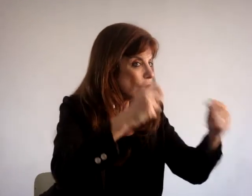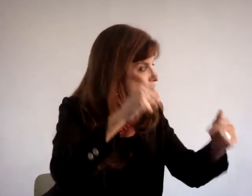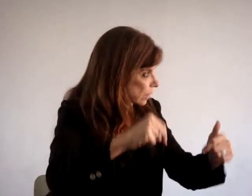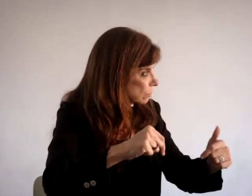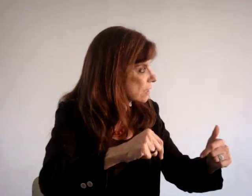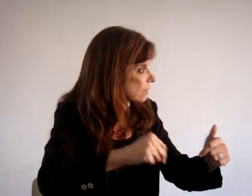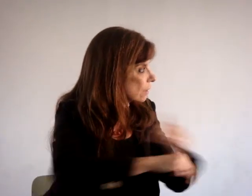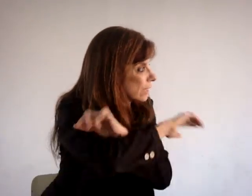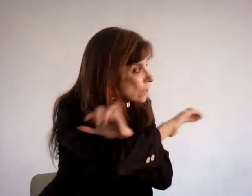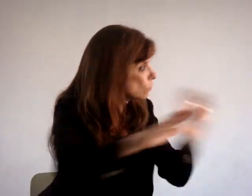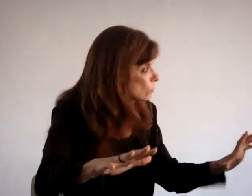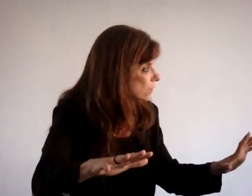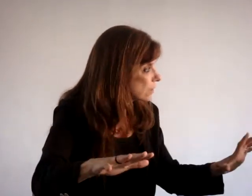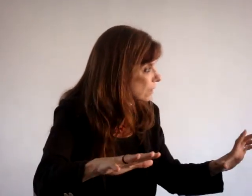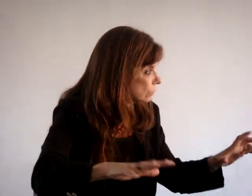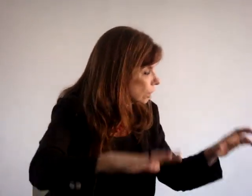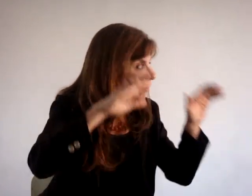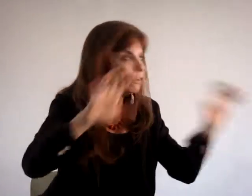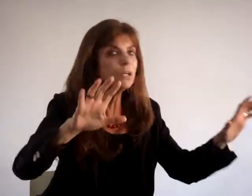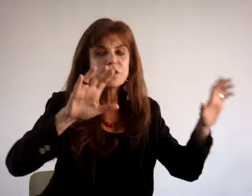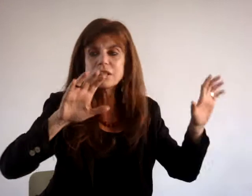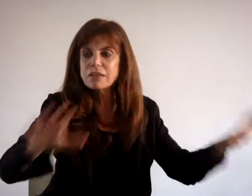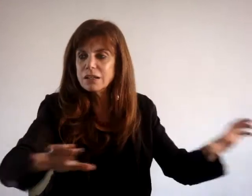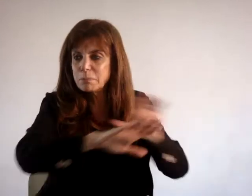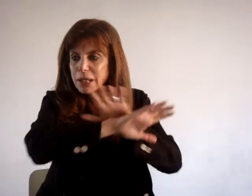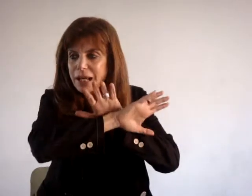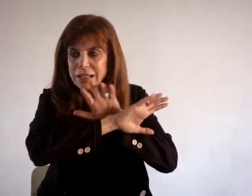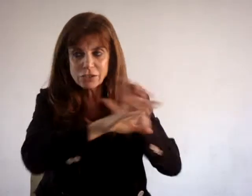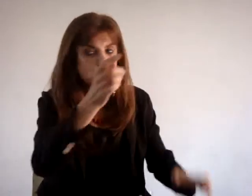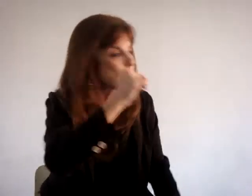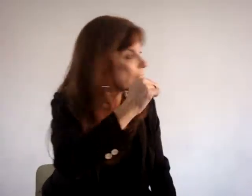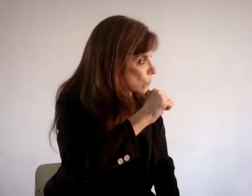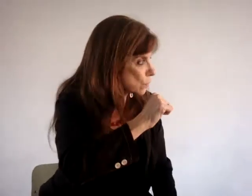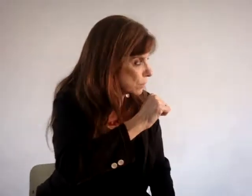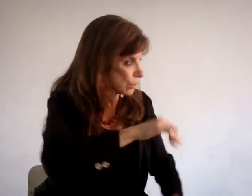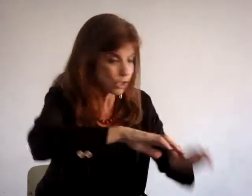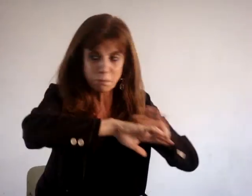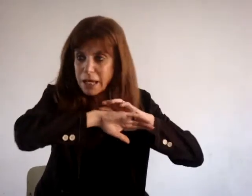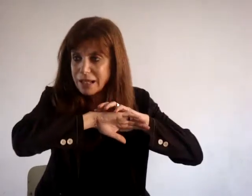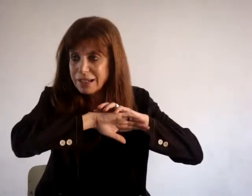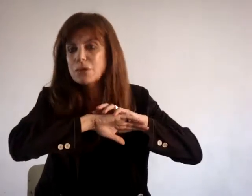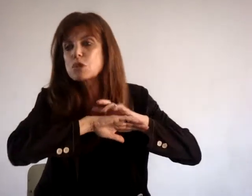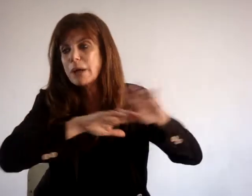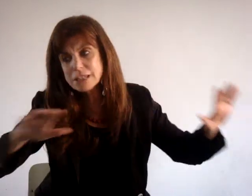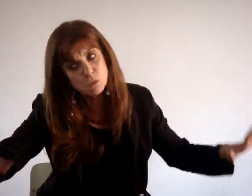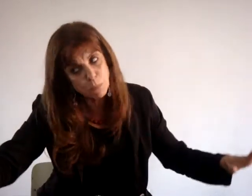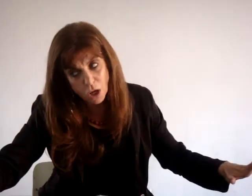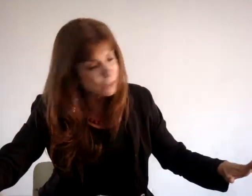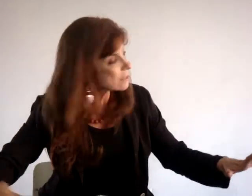lógica que acontece aqui acontece no mundo inteiro. Vamos então pegar... E a gente não pega os consumidores, gente pega os países pobres